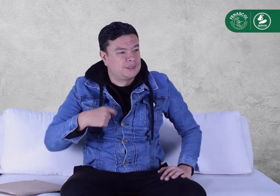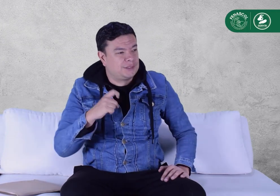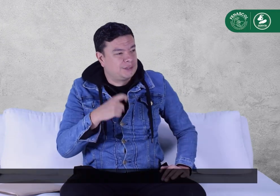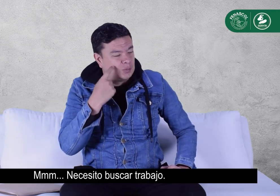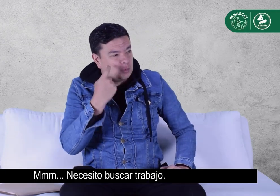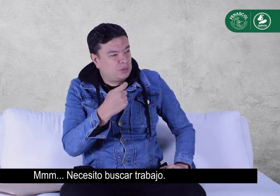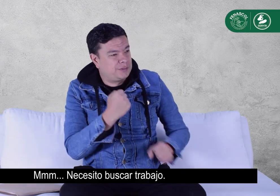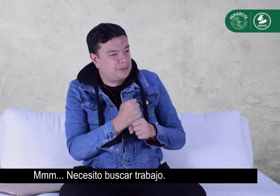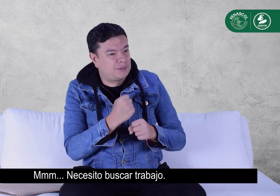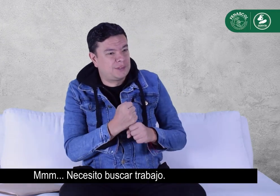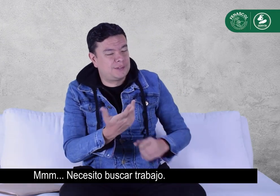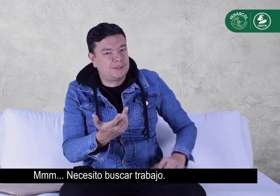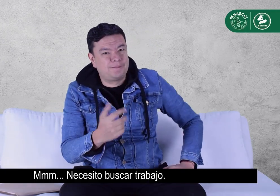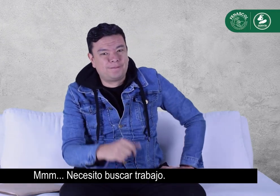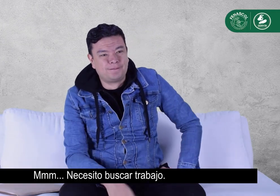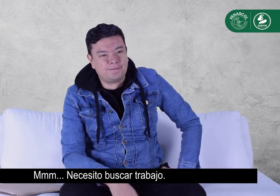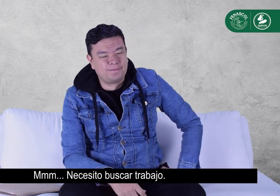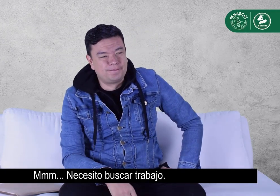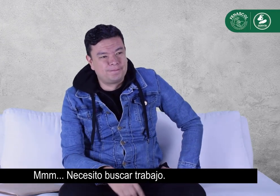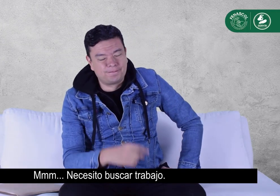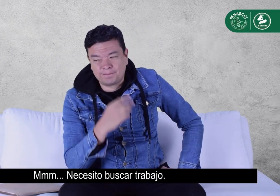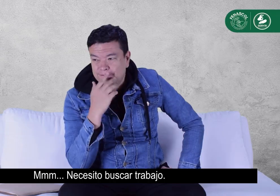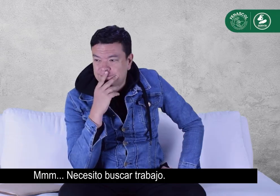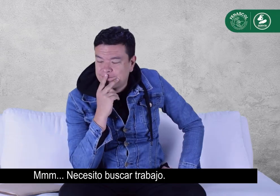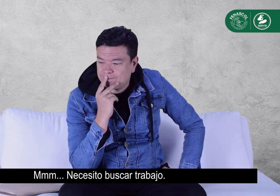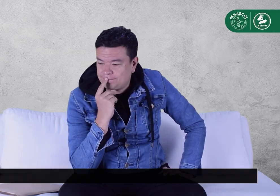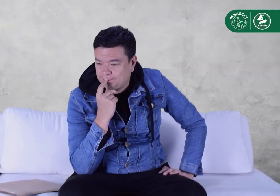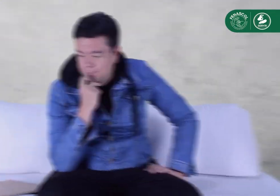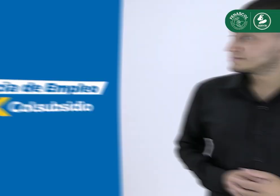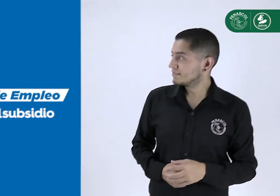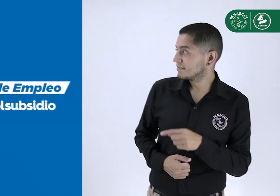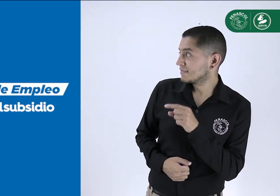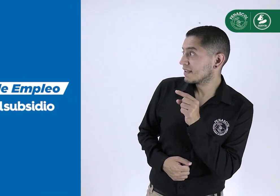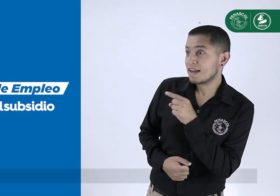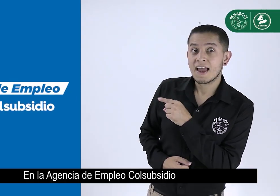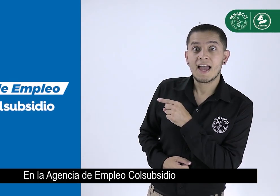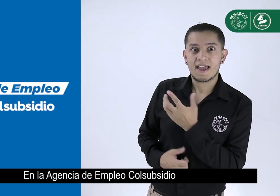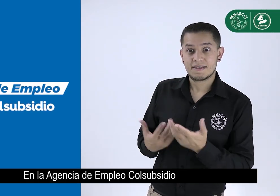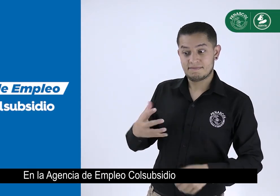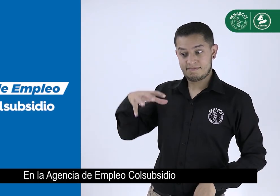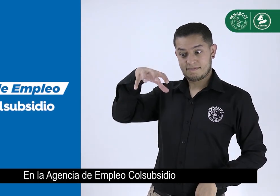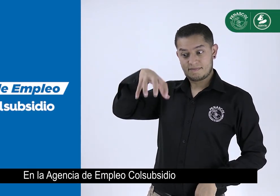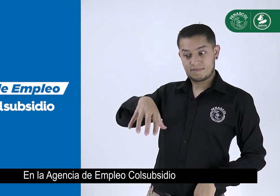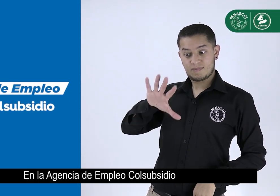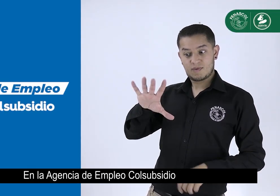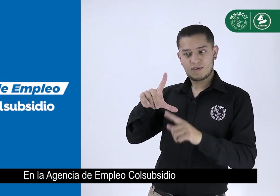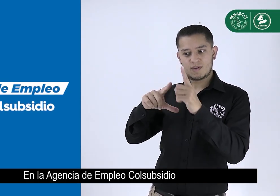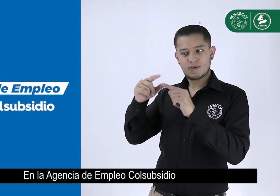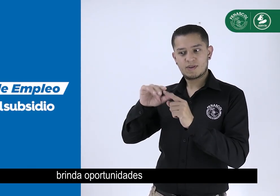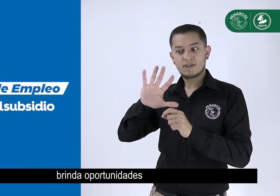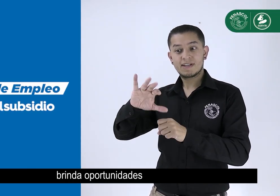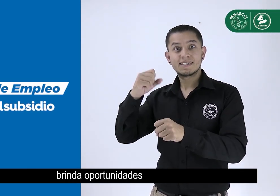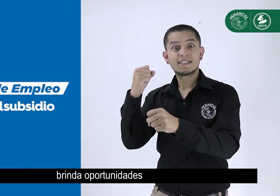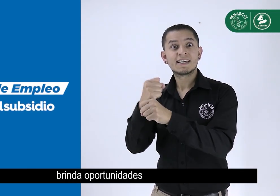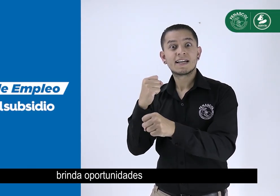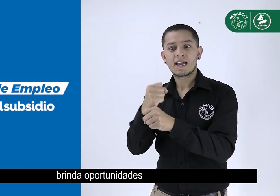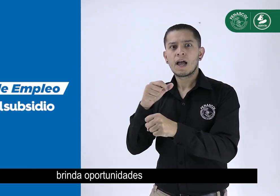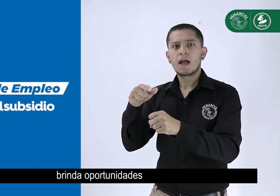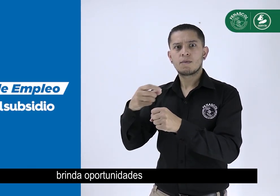Mmm, necesito buscar trabajo. La agencia de empleo con subsidio brinda oportunidades